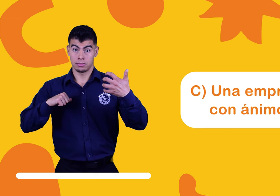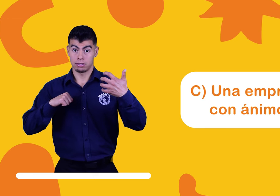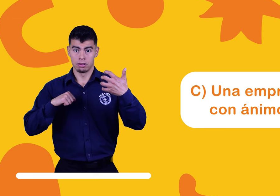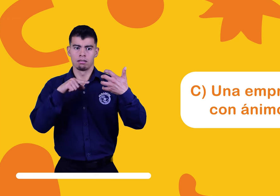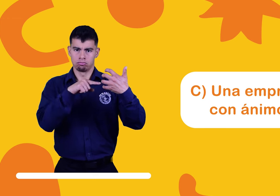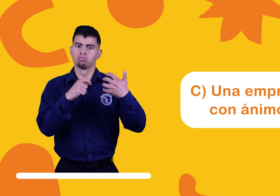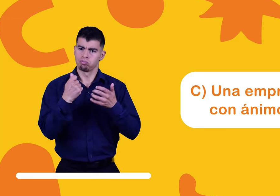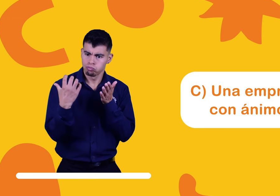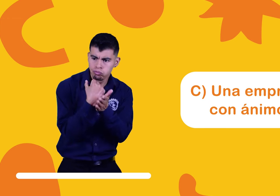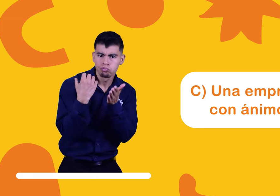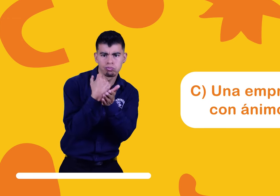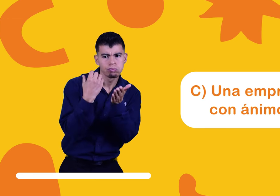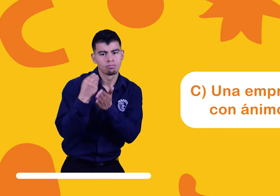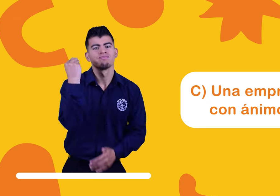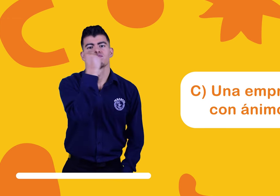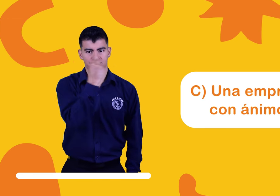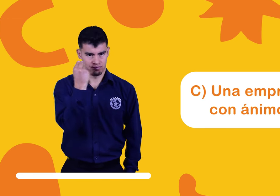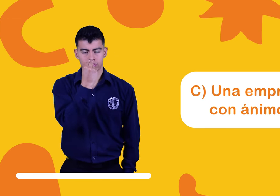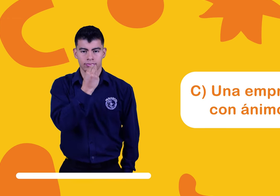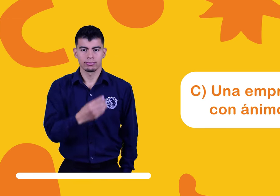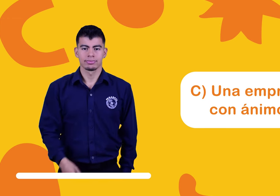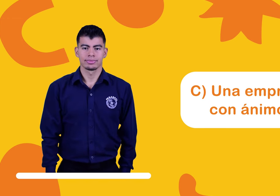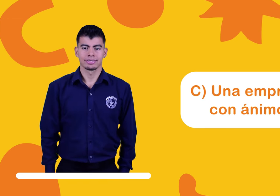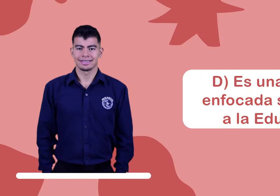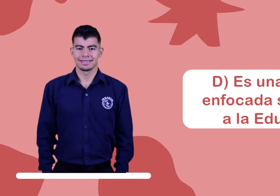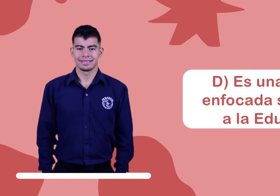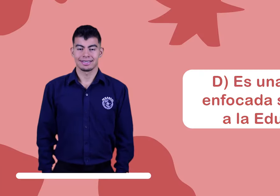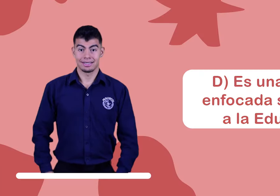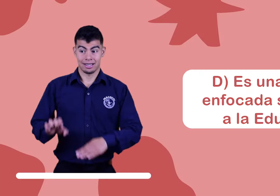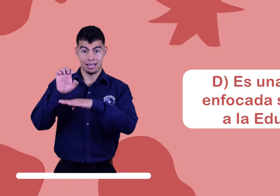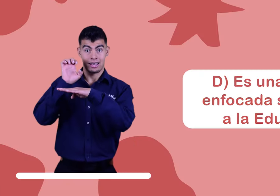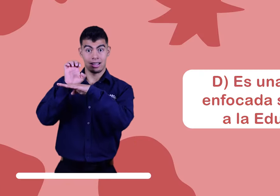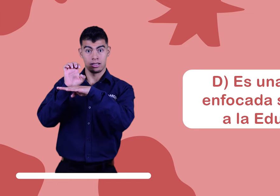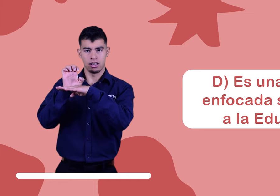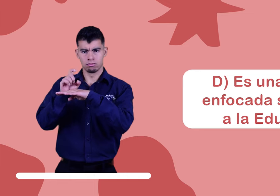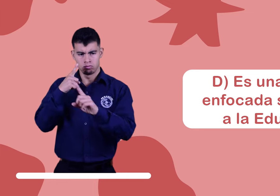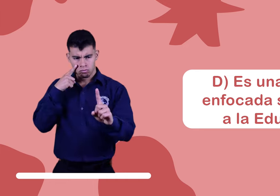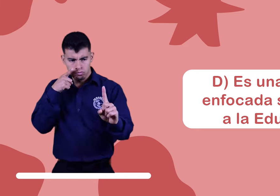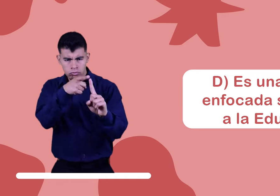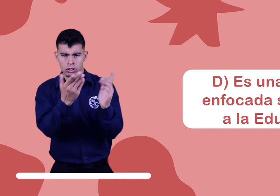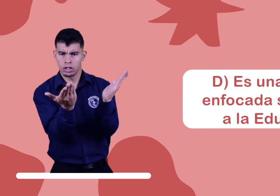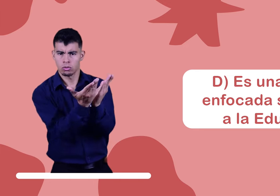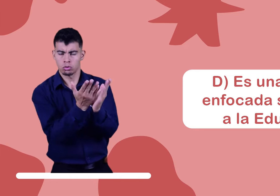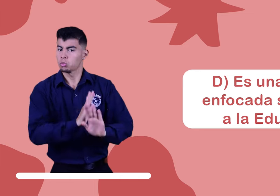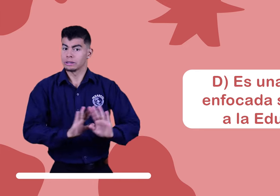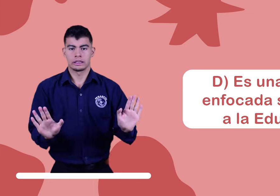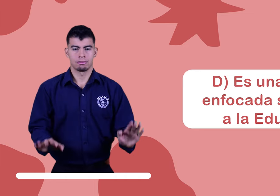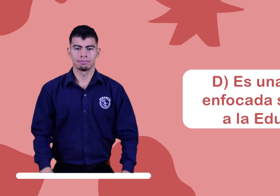Una empresa privada con ánimo de lucro. Es una entidad enfocada solamente a la educación.